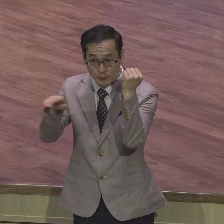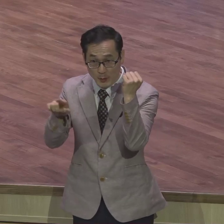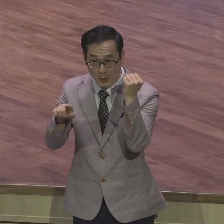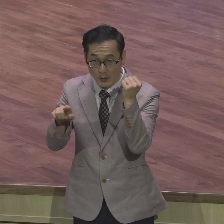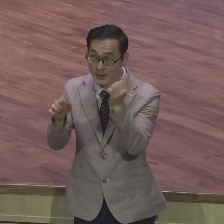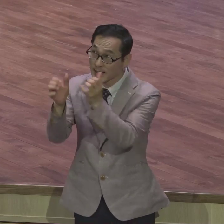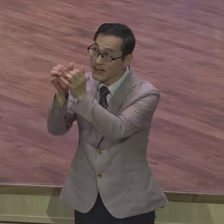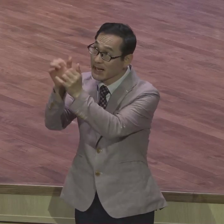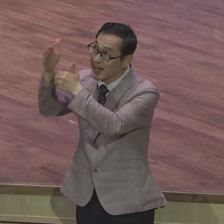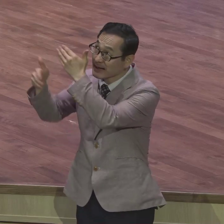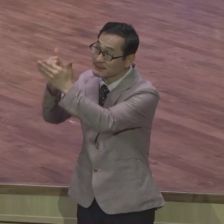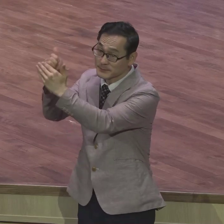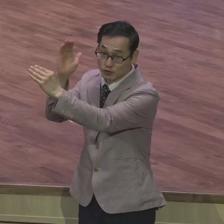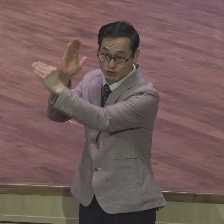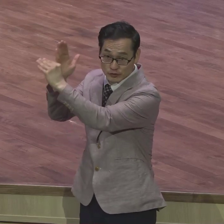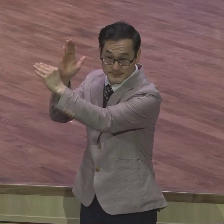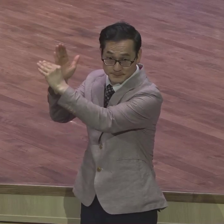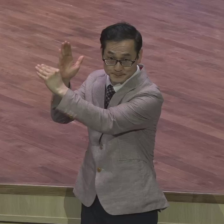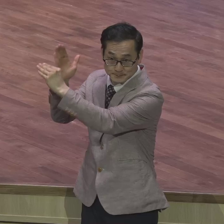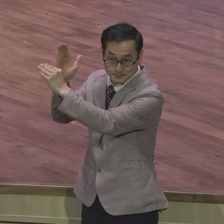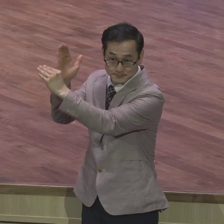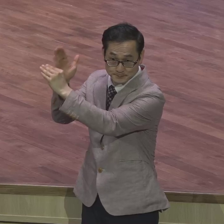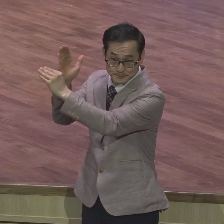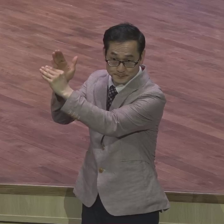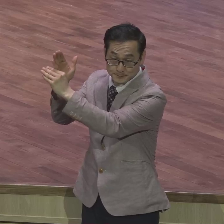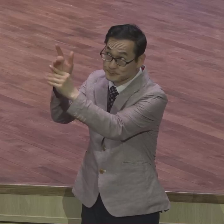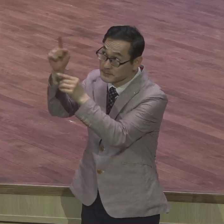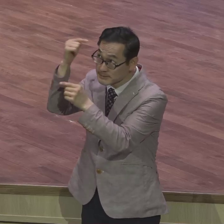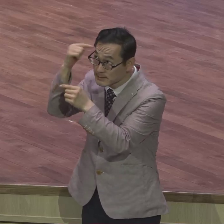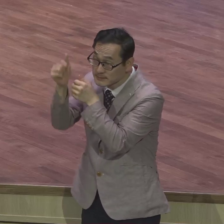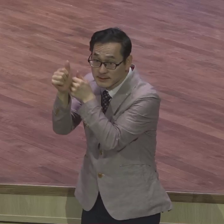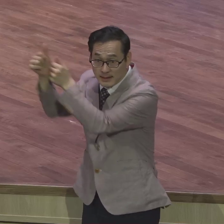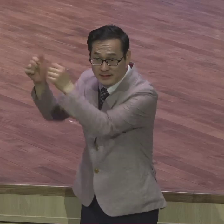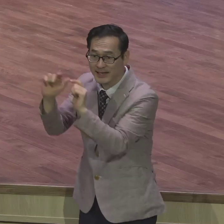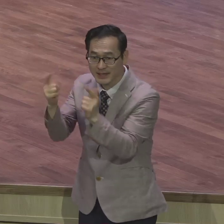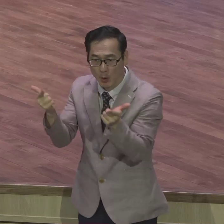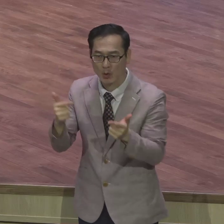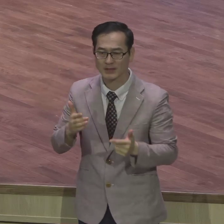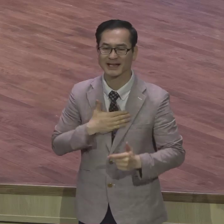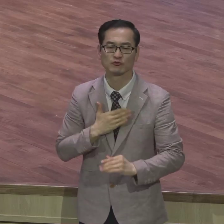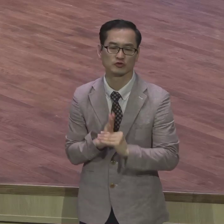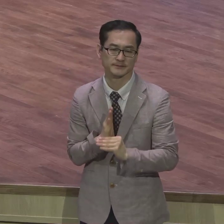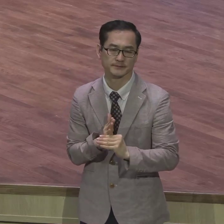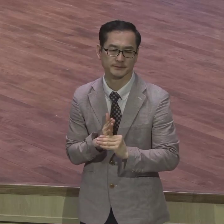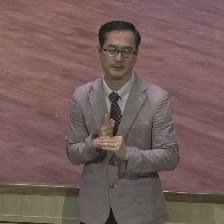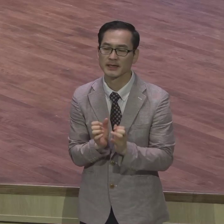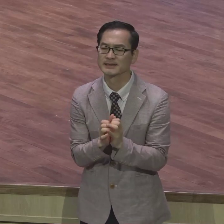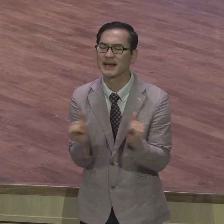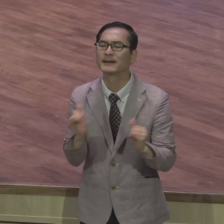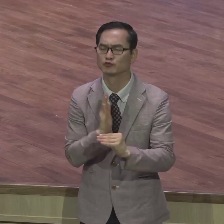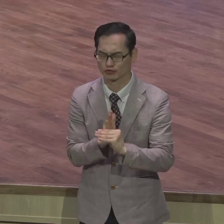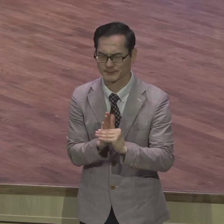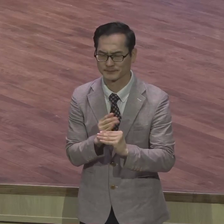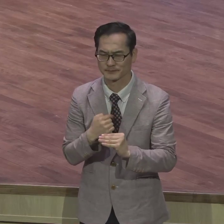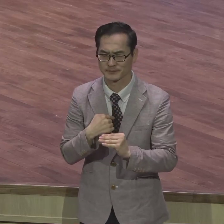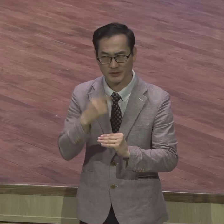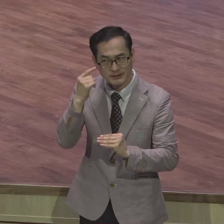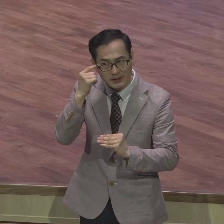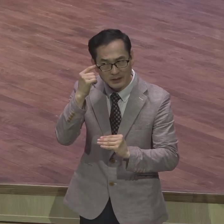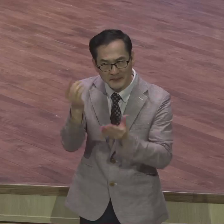신본주의적 그런 사고가 아니라 모든 게 다 인간 이성 중심적인 그러한